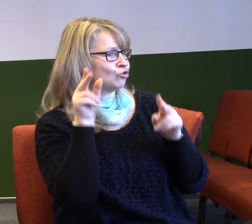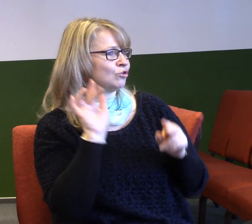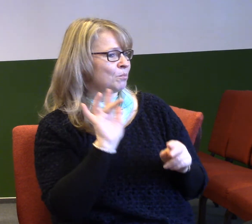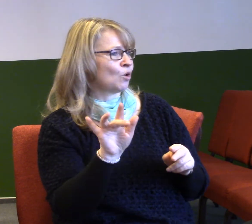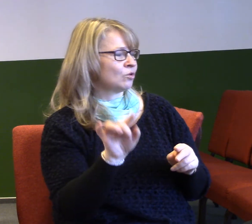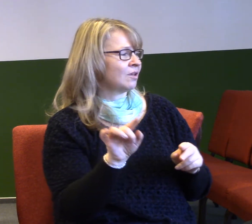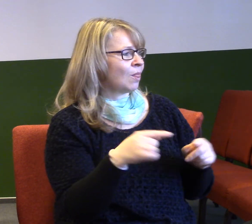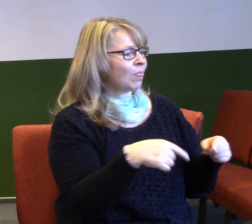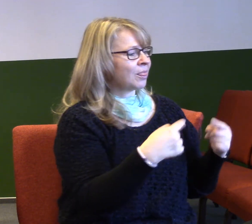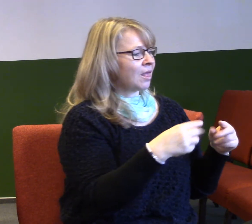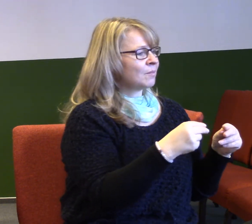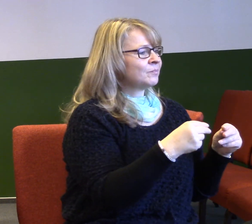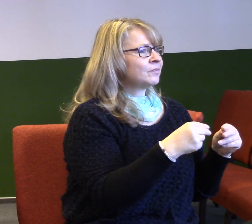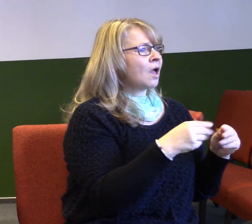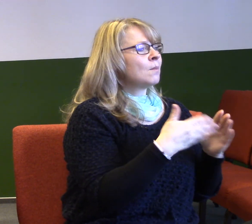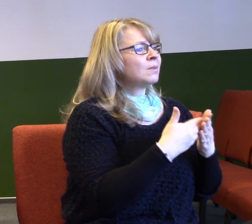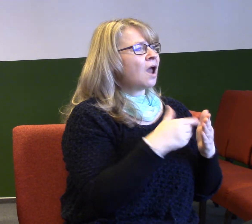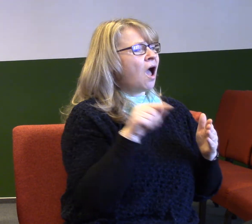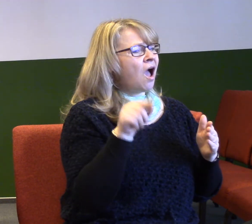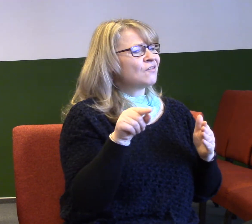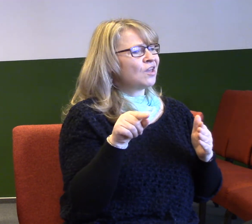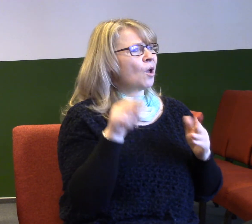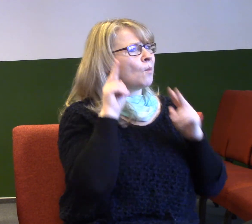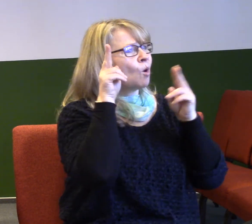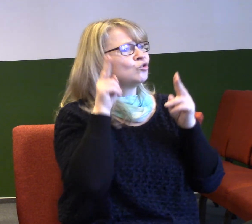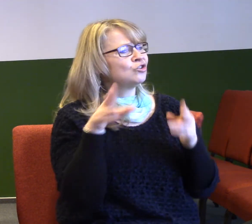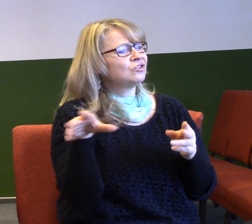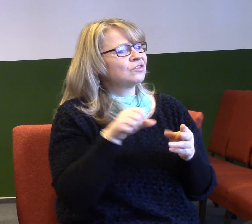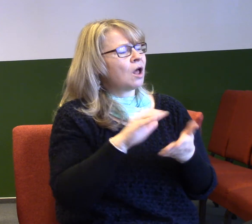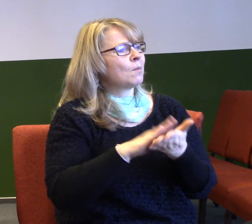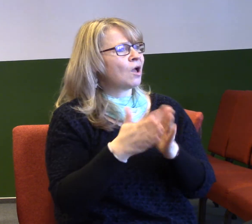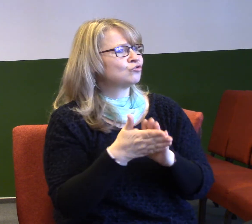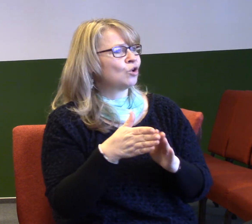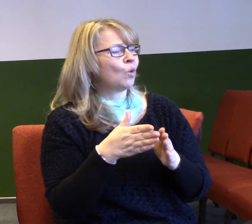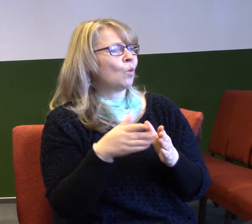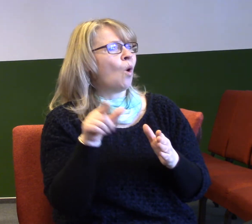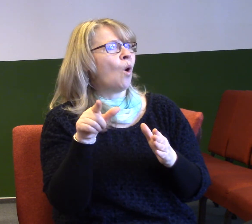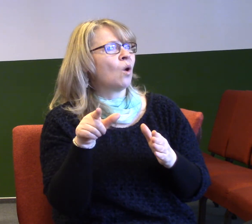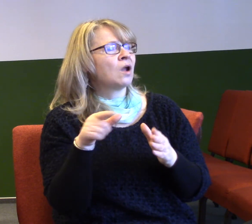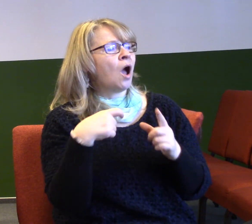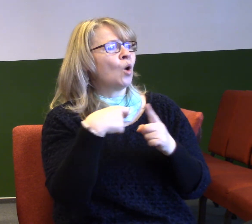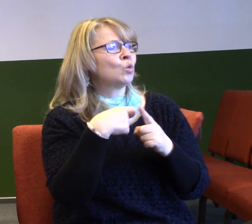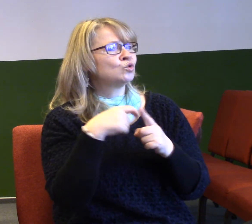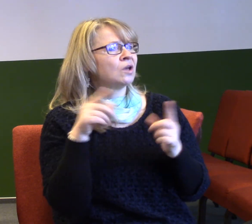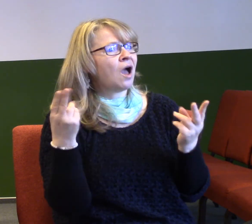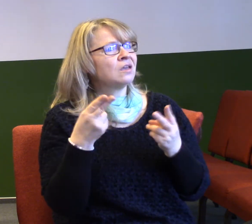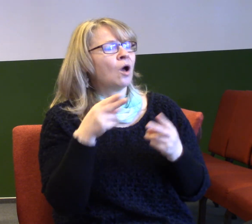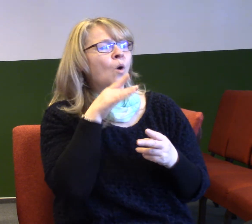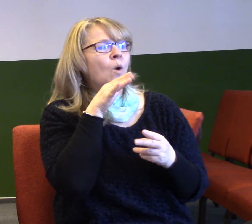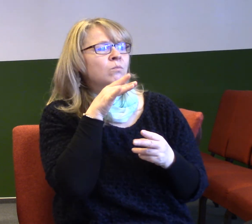Ohledně kůžské ženy, kterou si vzal za manželku. On si totiž vzal kůžskou ženu, jenom abyste věděli, ono se to vlastně nesmělo.